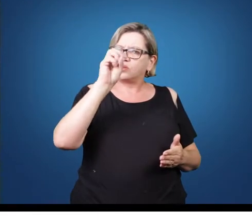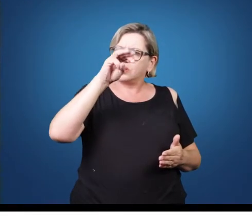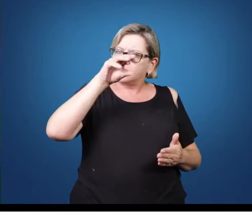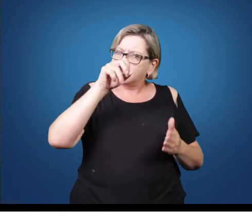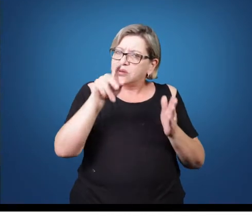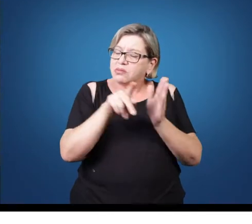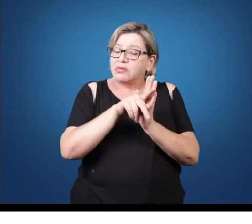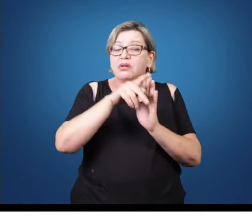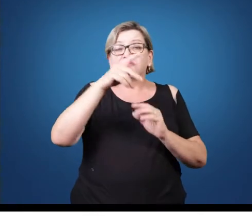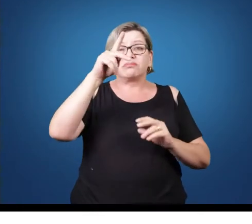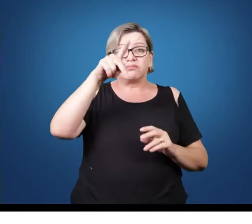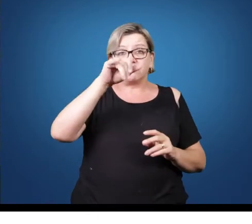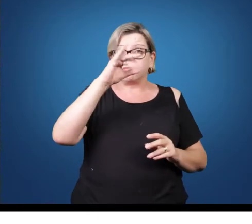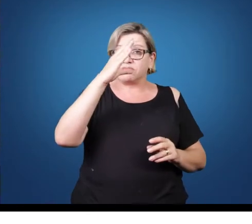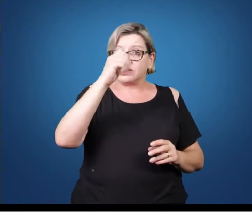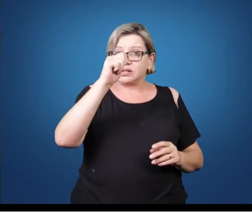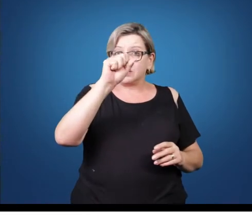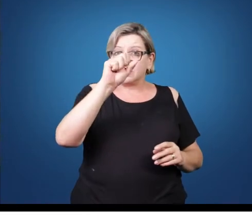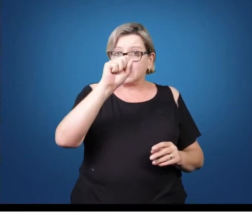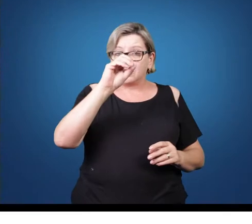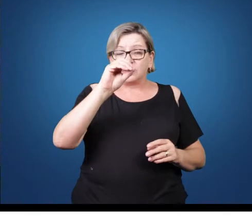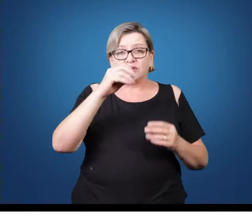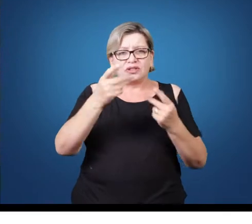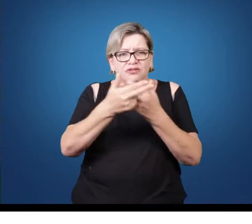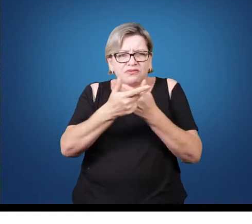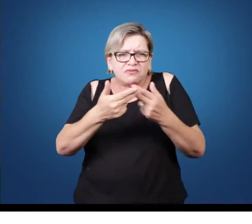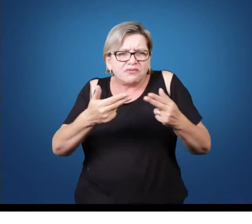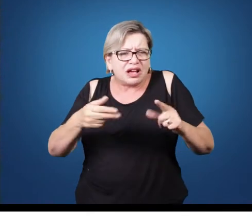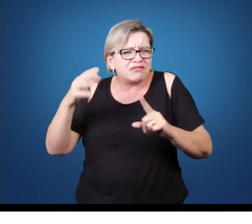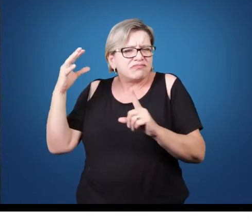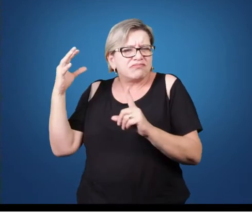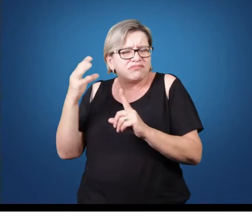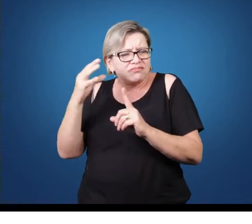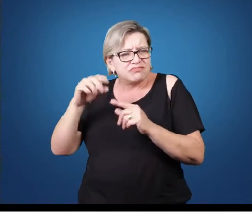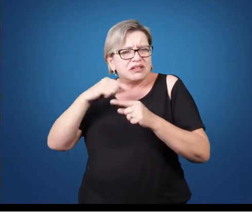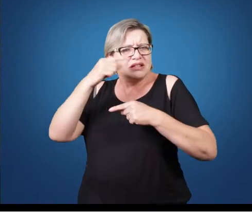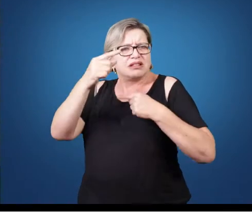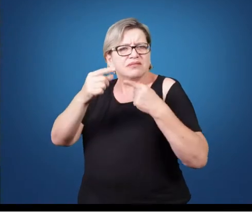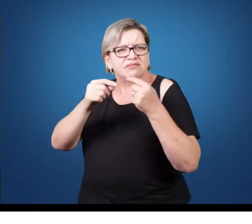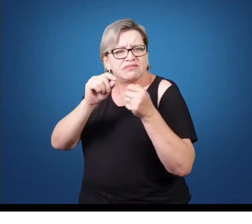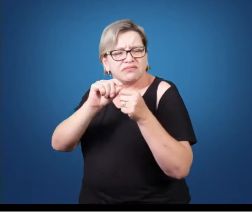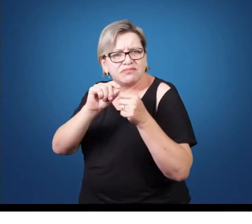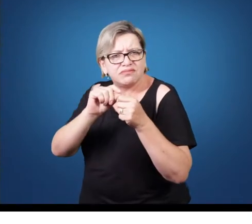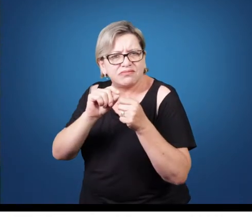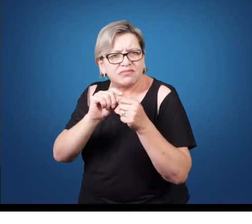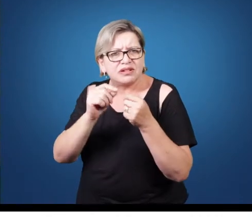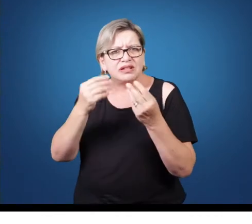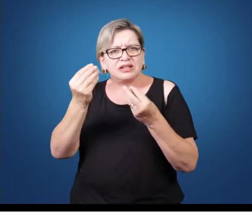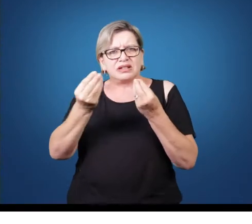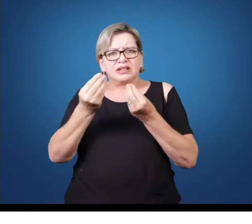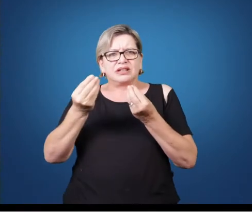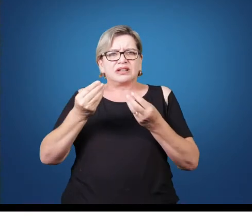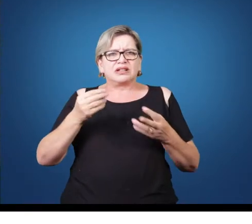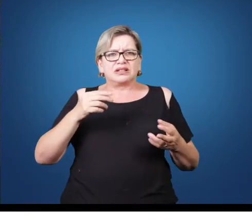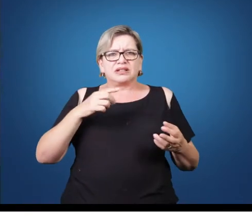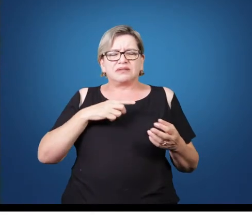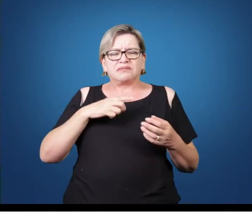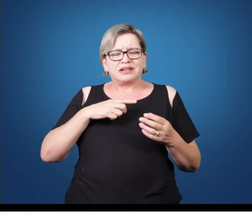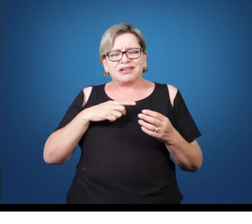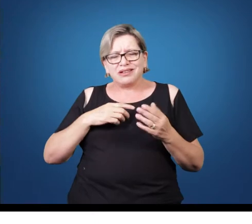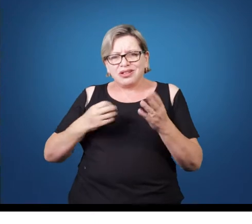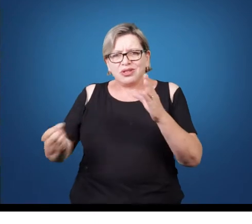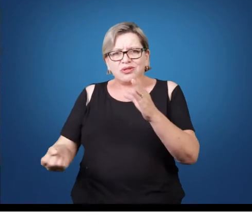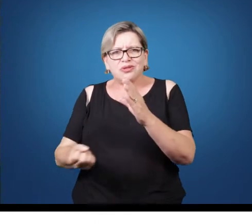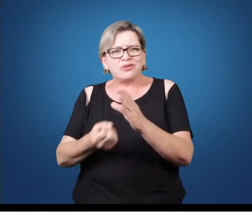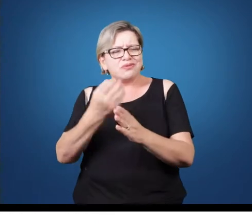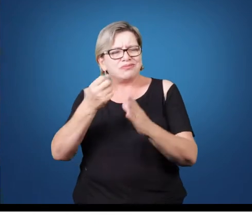Picasso é um processo que vai gerar vários dobramentos, e a pintura vai ali no século XX ter uma série de outros processos